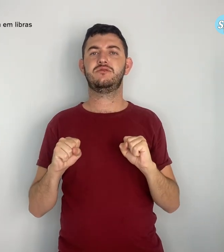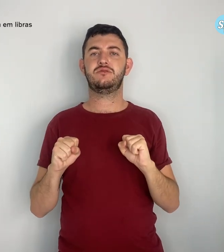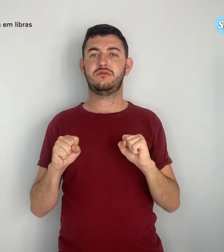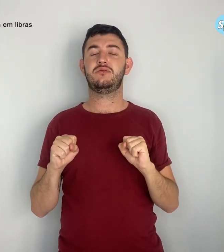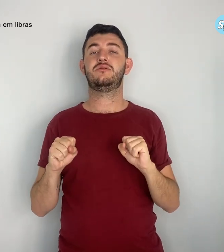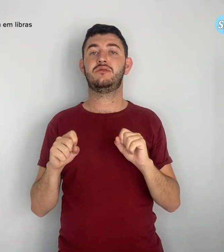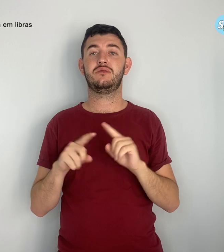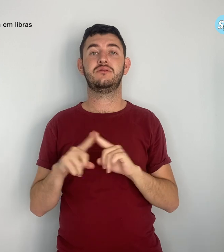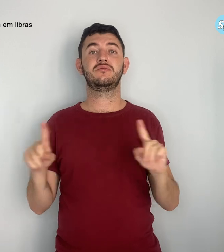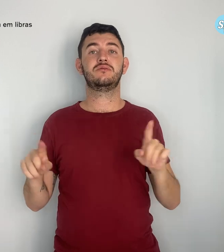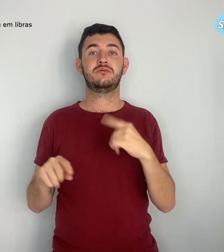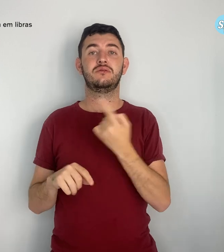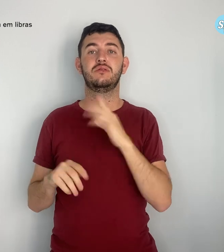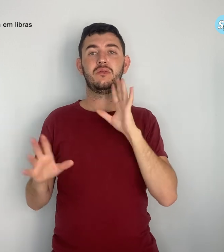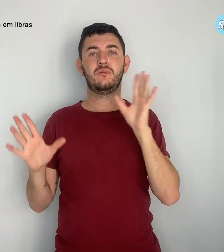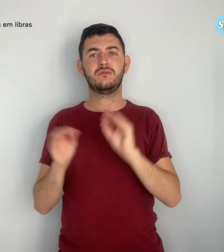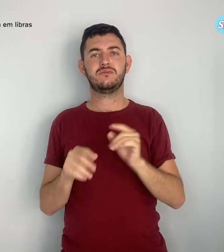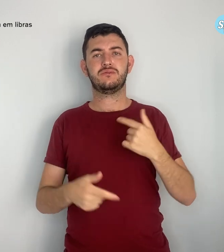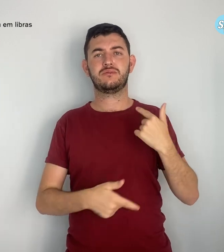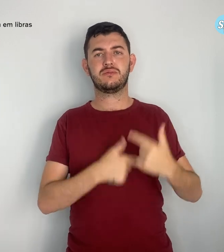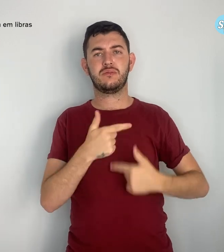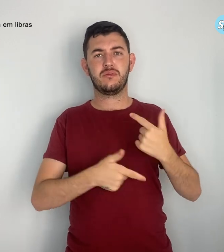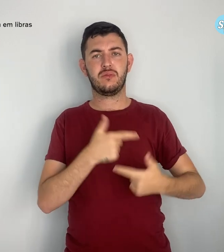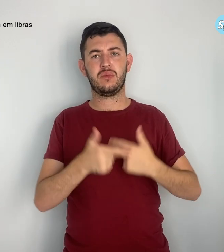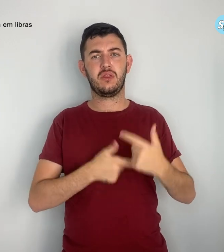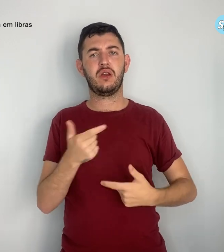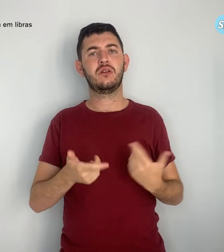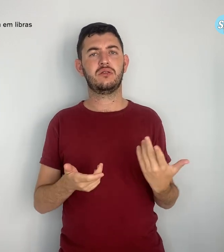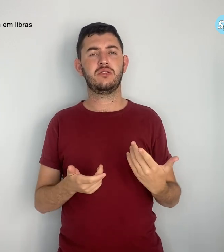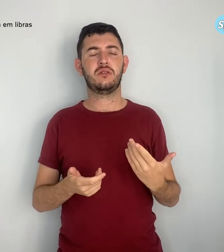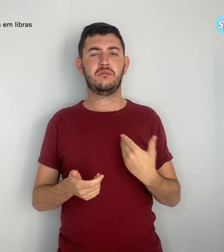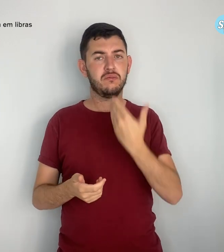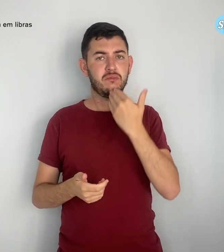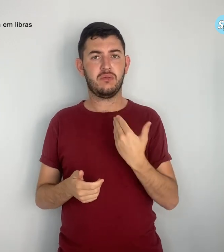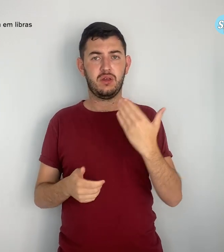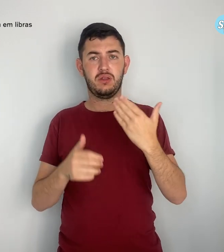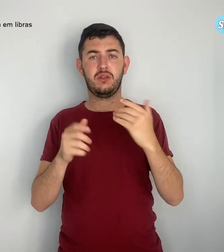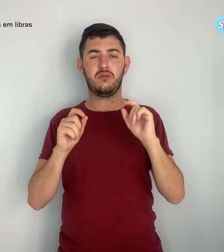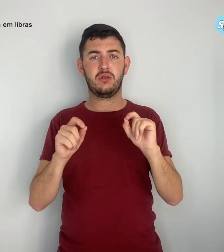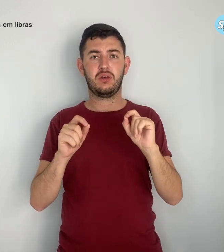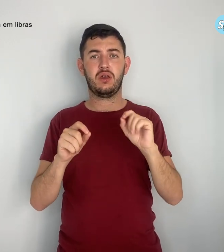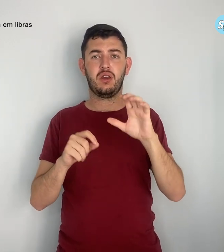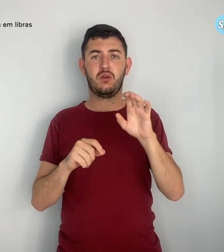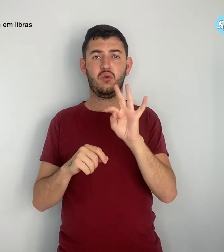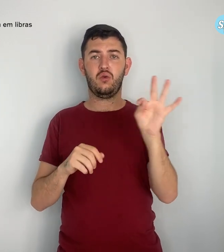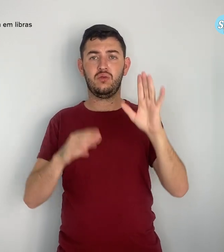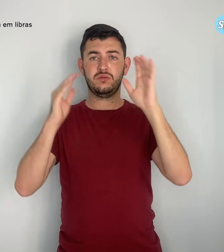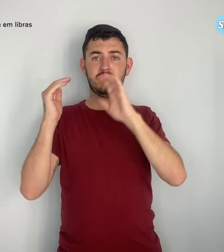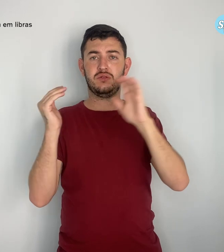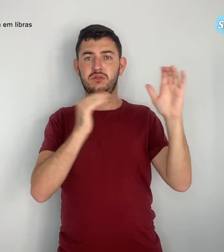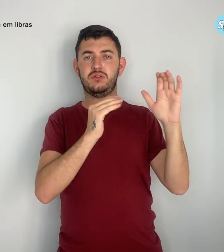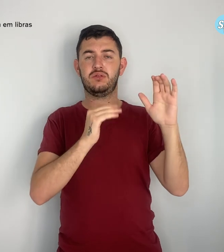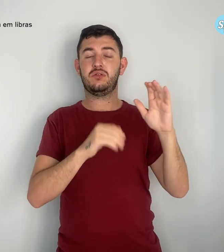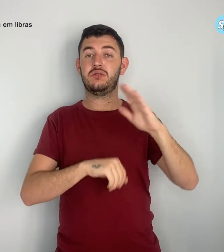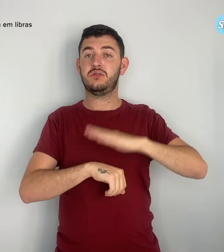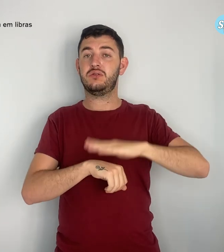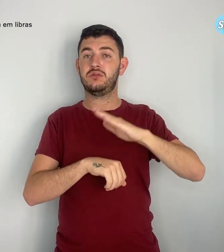muitas tarefas que exigem o respeito aos princípios da CUT. Autonomia, liberdade